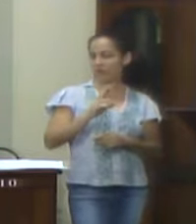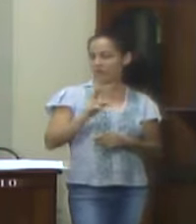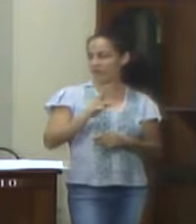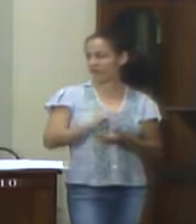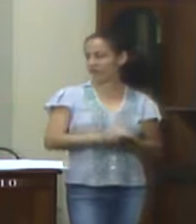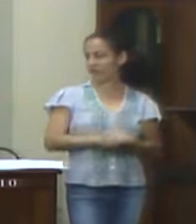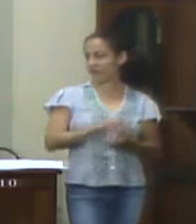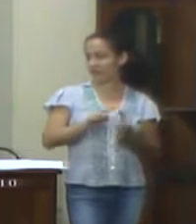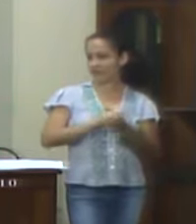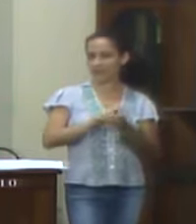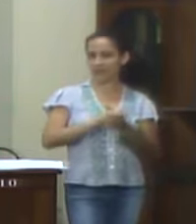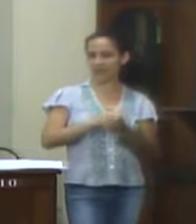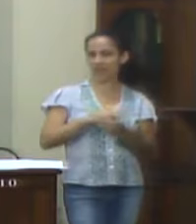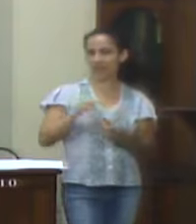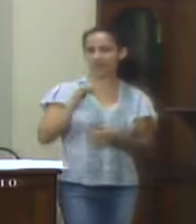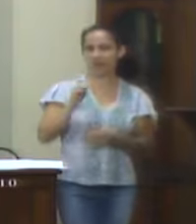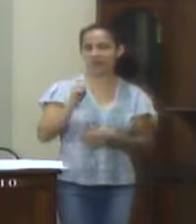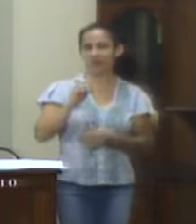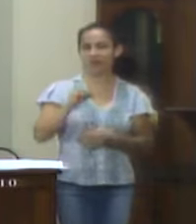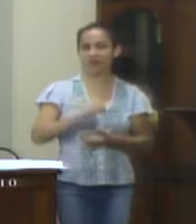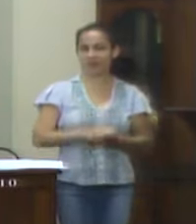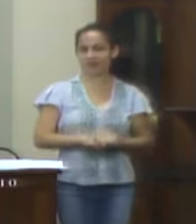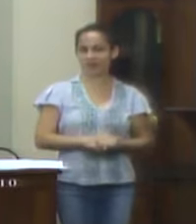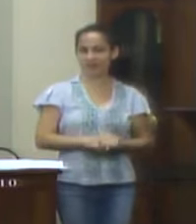6 de dezembro de 2018, Fábio Antônio Piri Jorge.